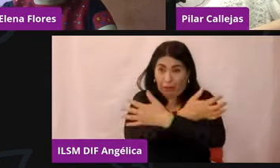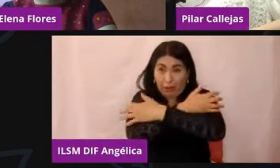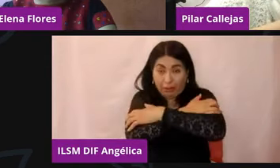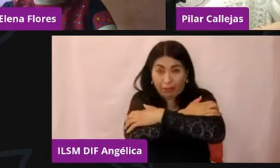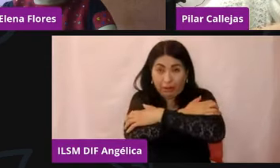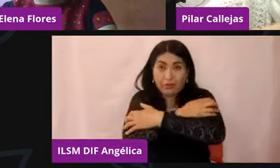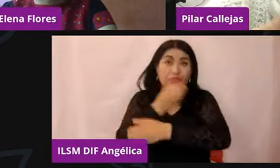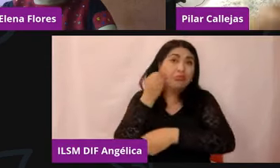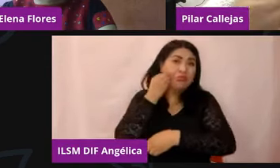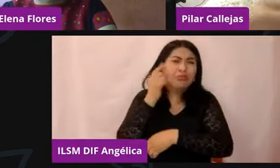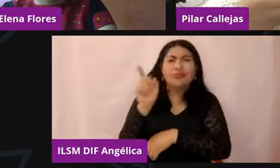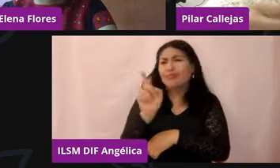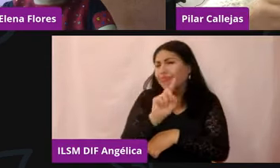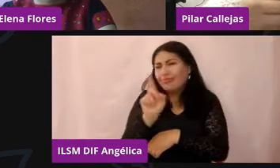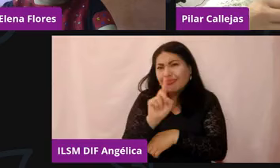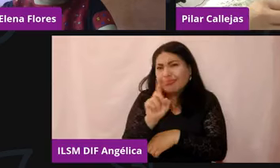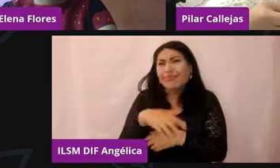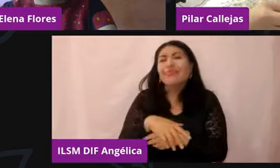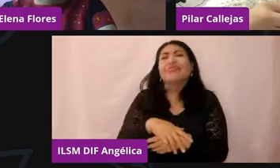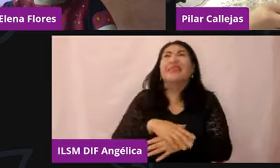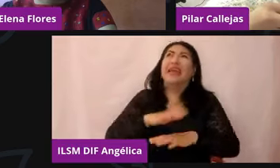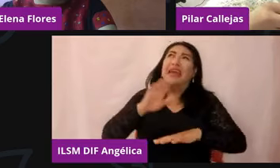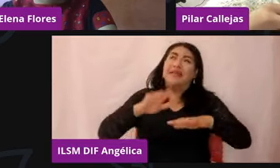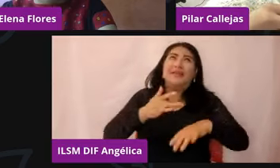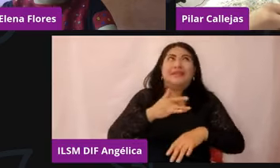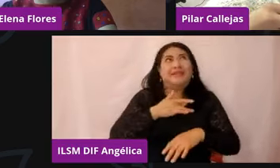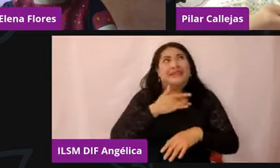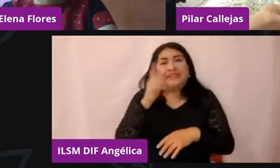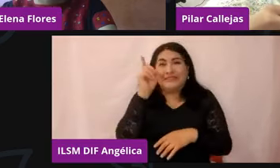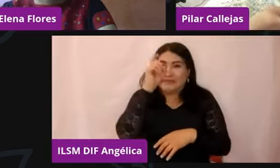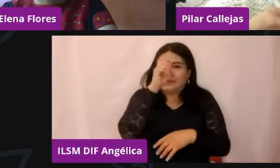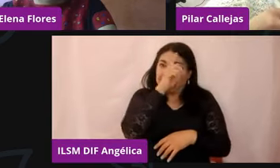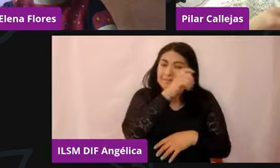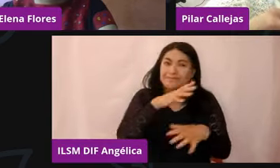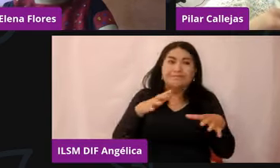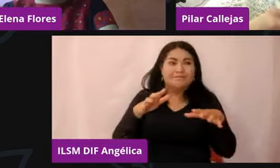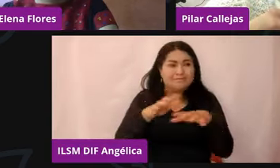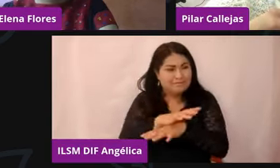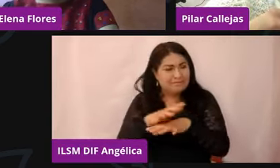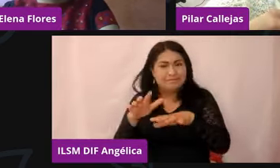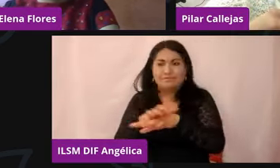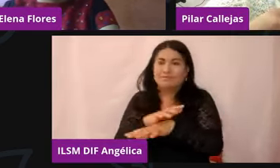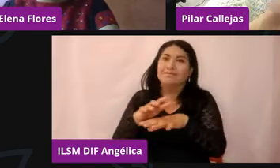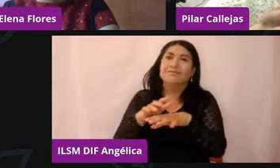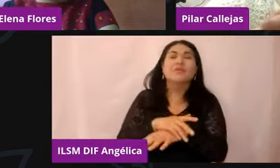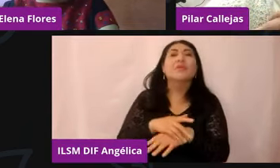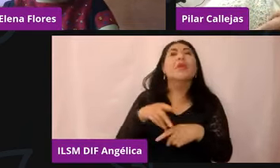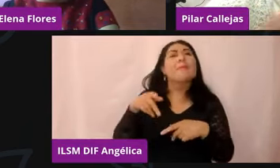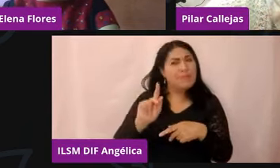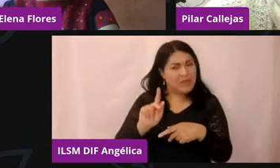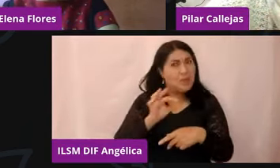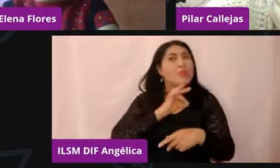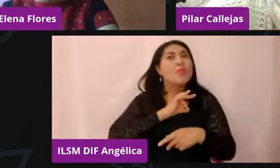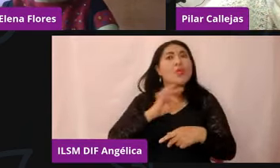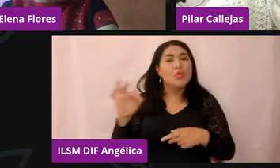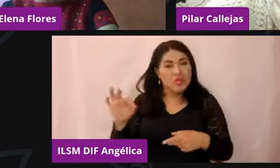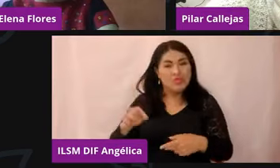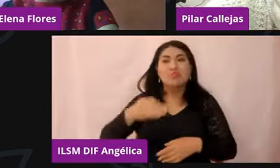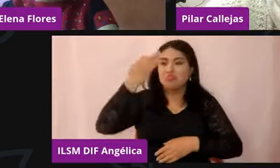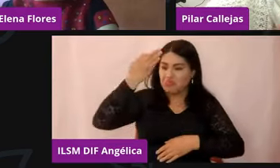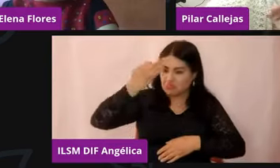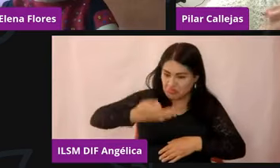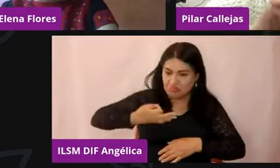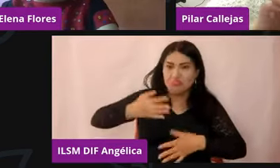es difícil volver a tener como un cambio, pero parecido que ya nos estamos adaptando. Tremendo,